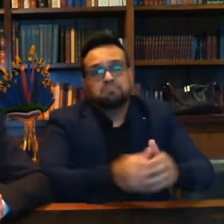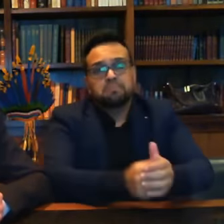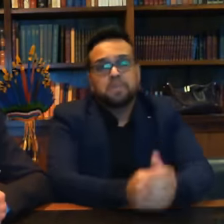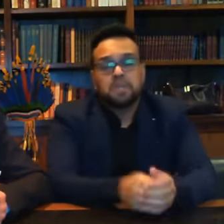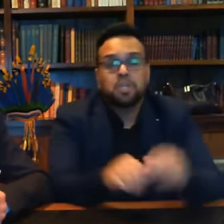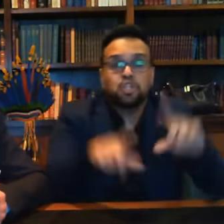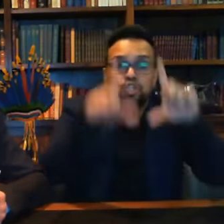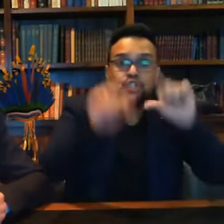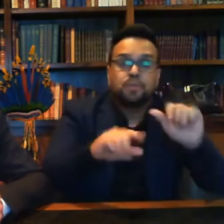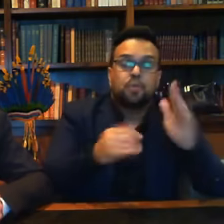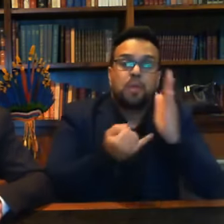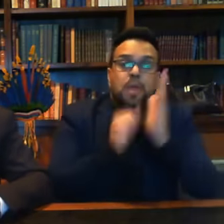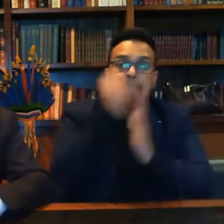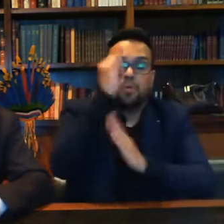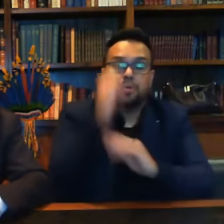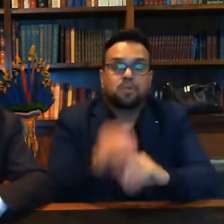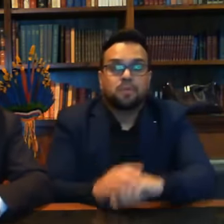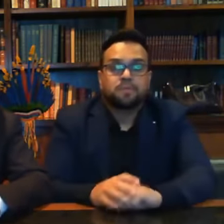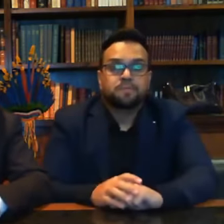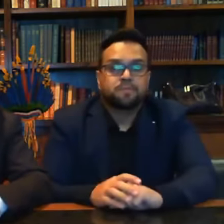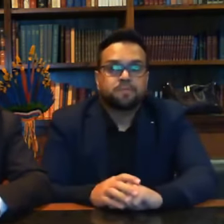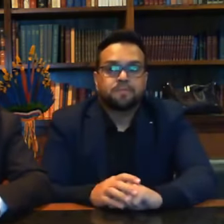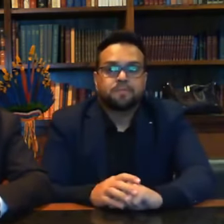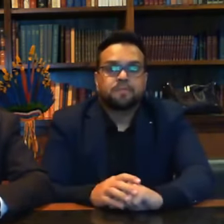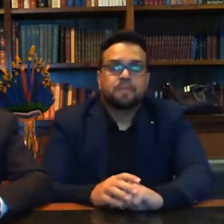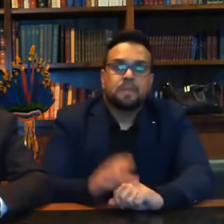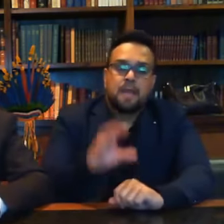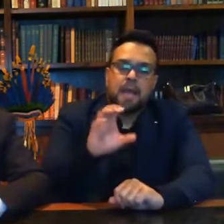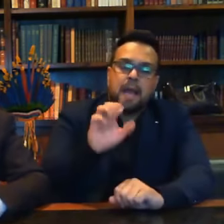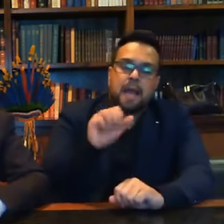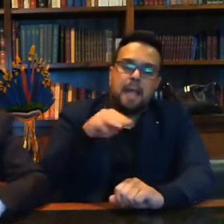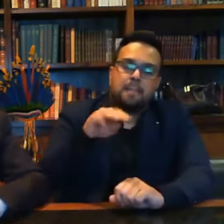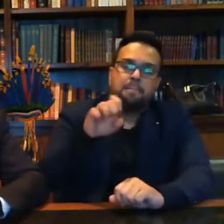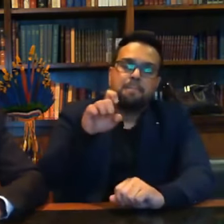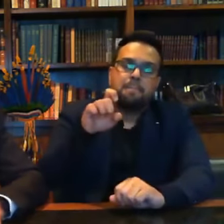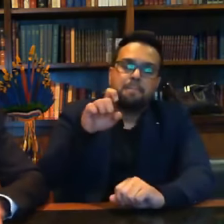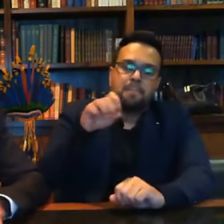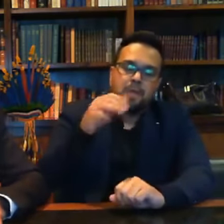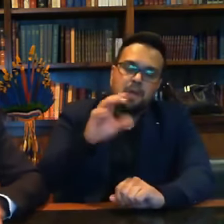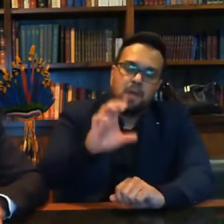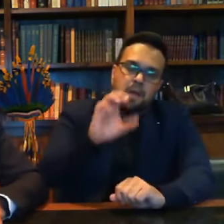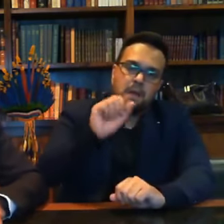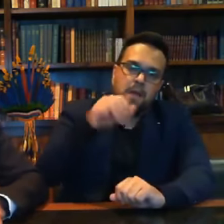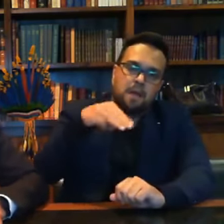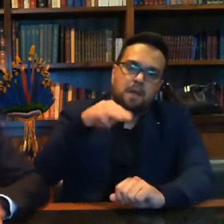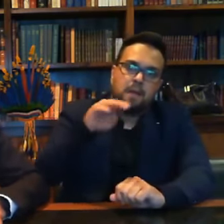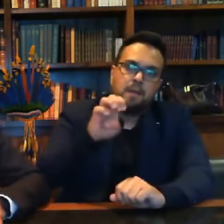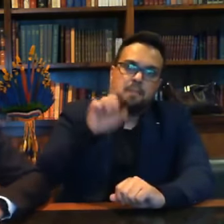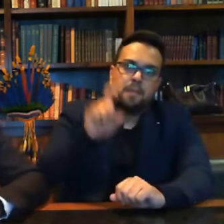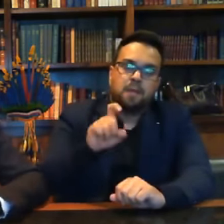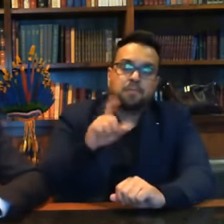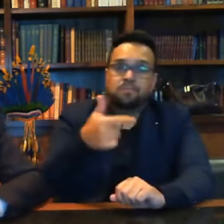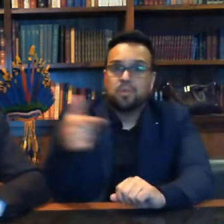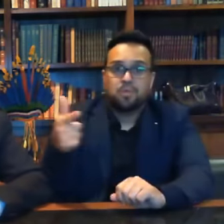diminuindo os impostos de importação que eu não tenho, a CAMEX não tem que apresentar fonte alternativa de imposto.